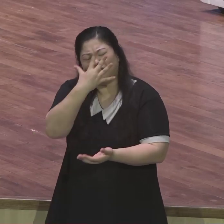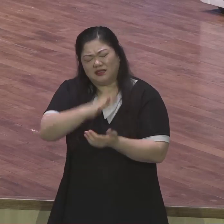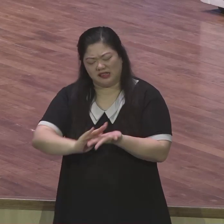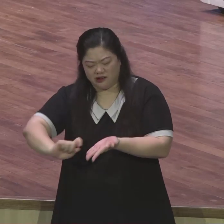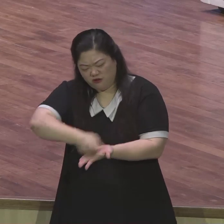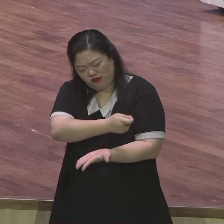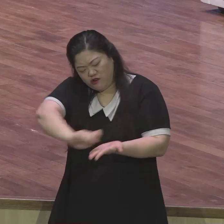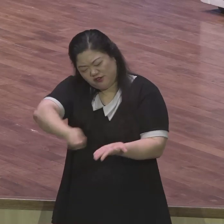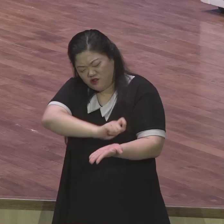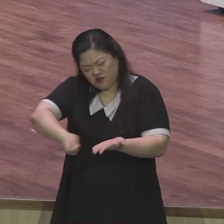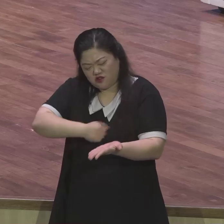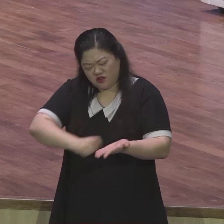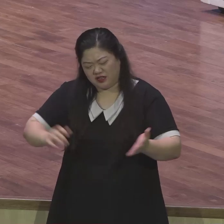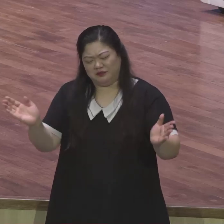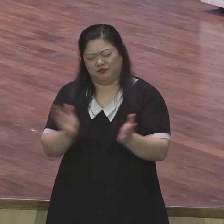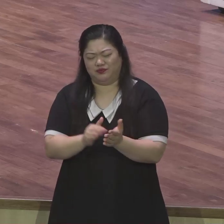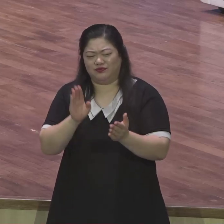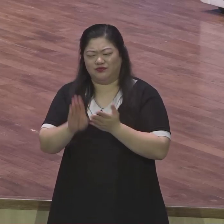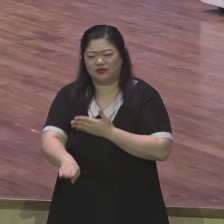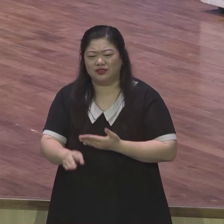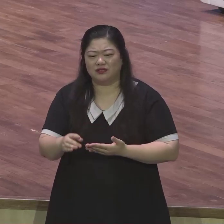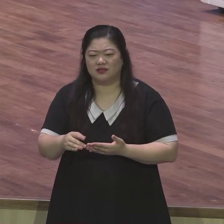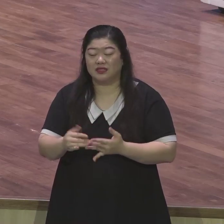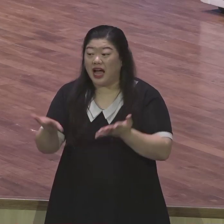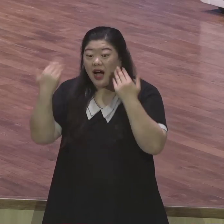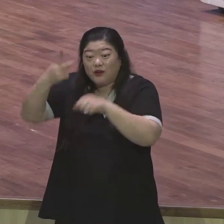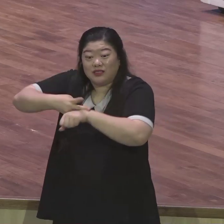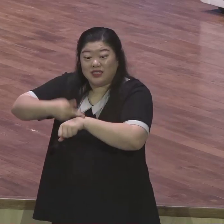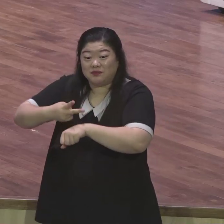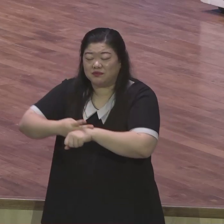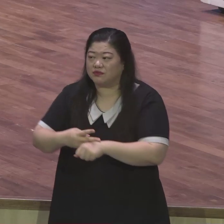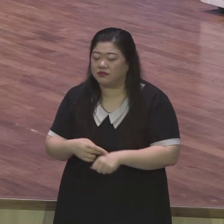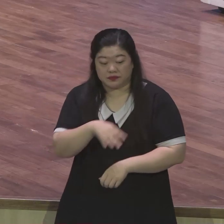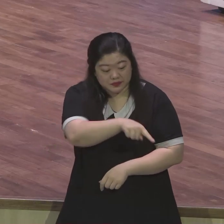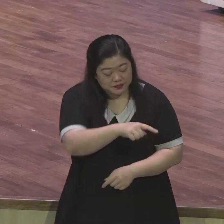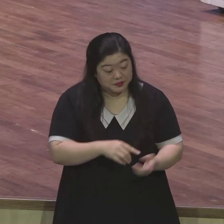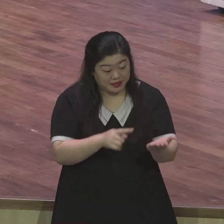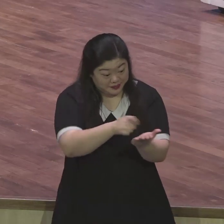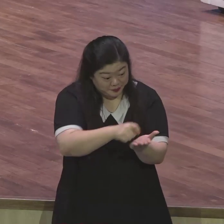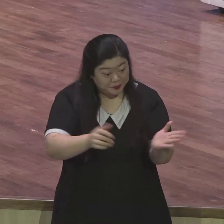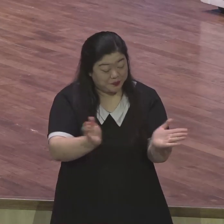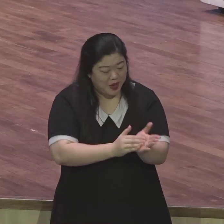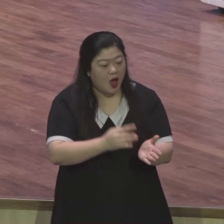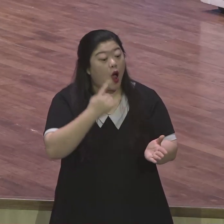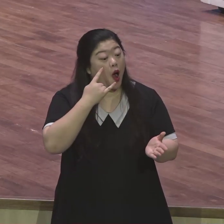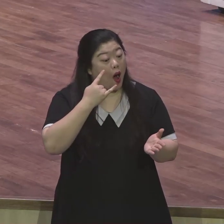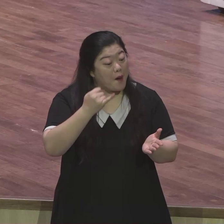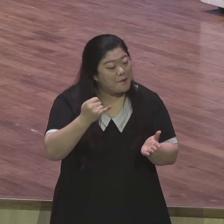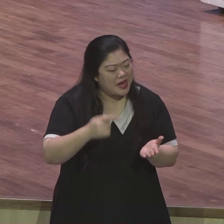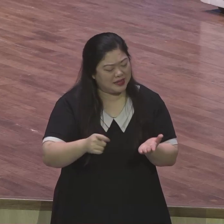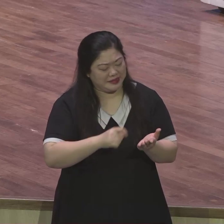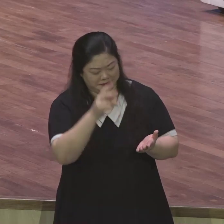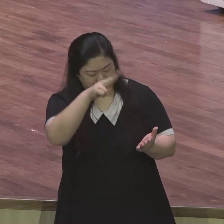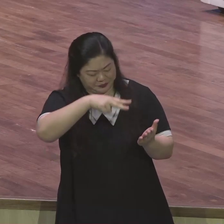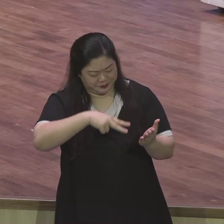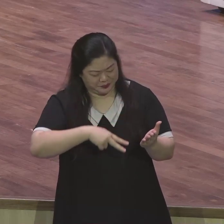갑자기 어머니한테 검사받고 사인받고 오라는 거죠 저희 어머니가 가장 싫어하셨던 게 두 가지거든요